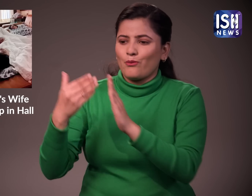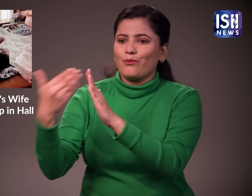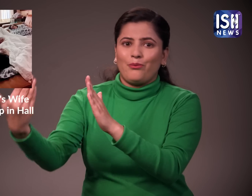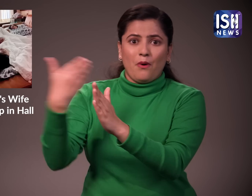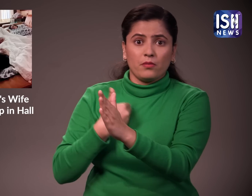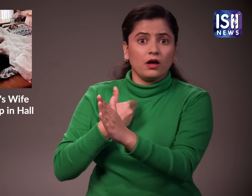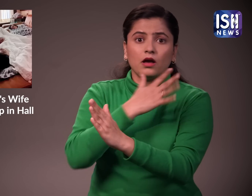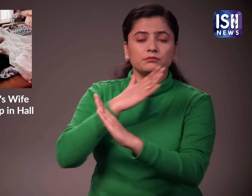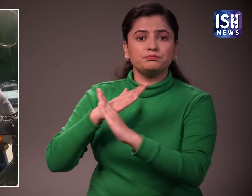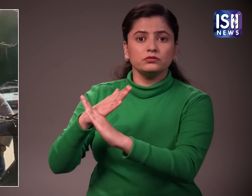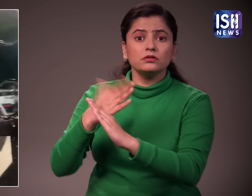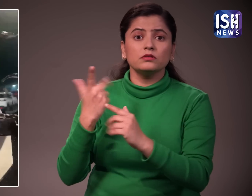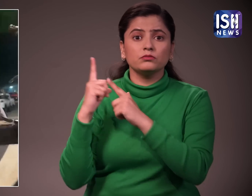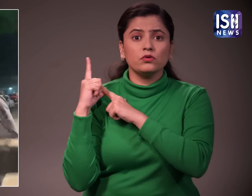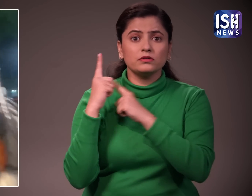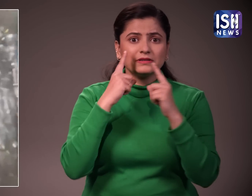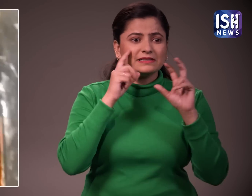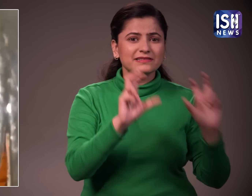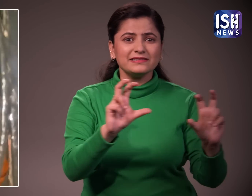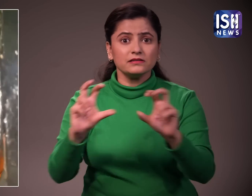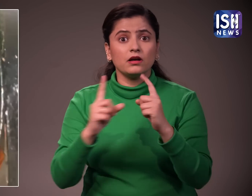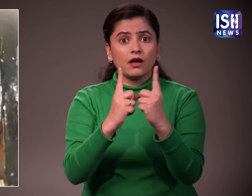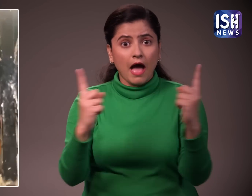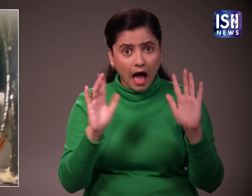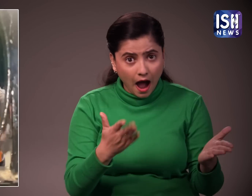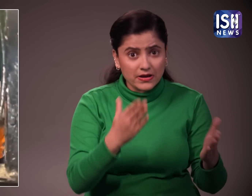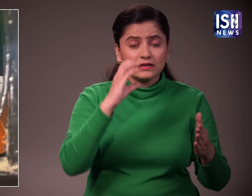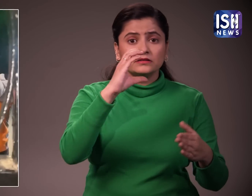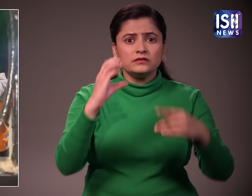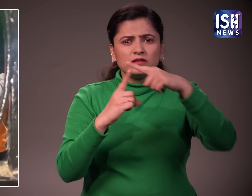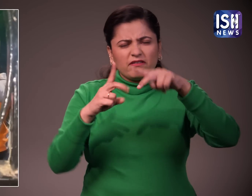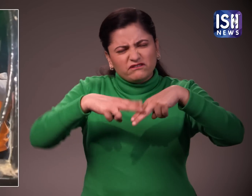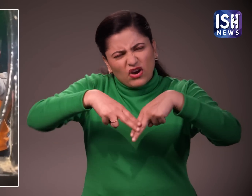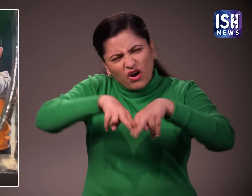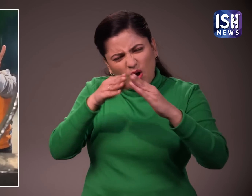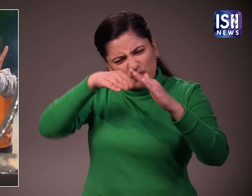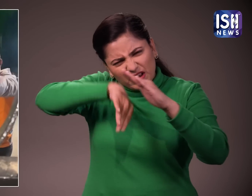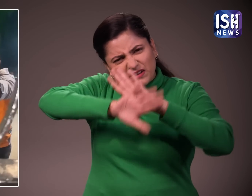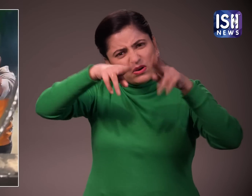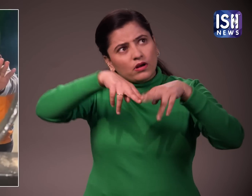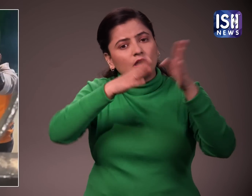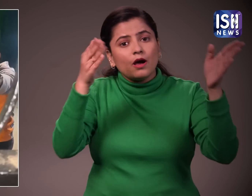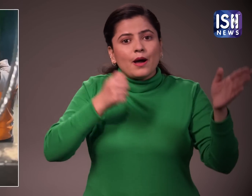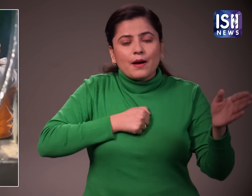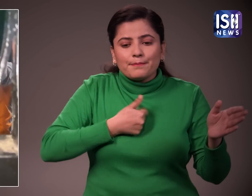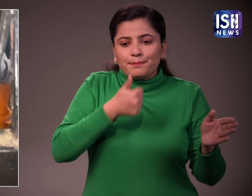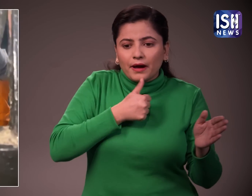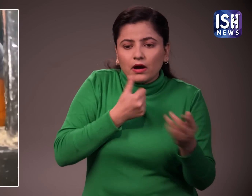हस्ताक्षर लेने के लिए घर में आने की इजाज़त नहीं है मेरे चारों तरफ सुरक्षा गार्ड और CCTV कैमेरे लगे है कोई